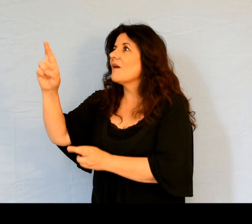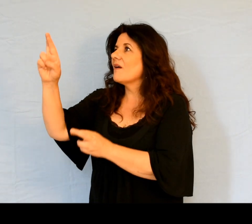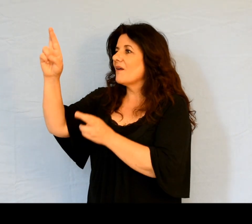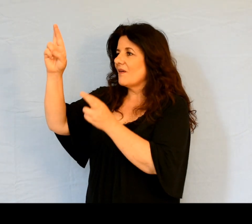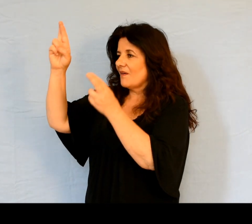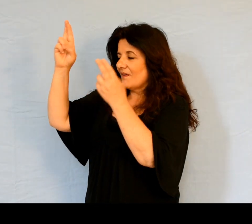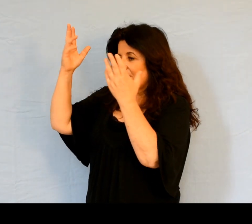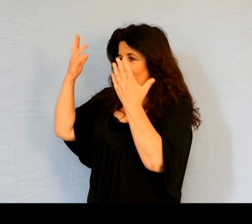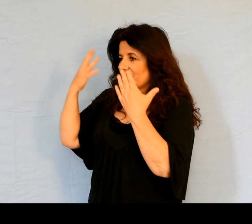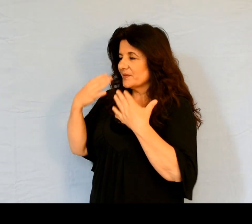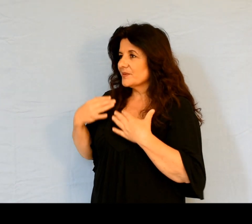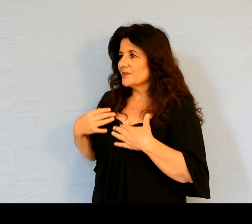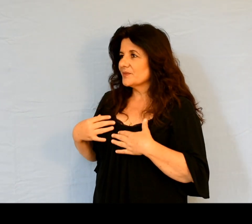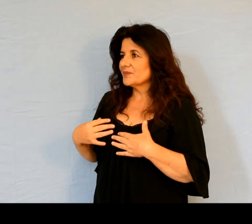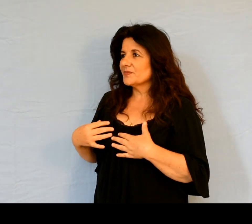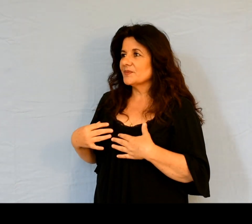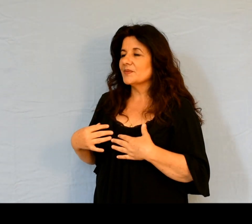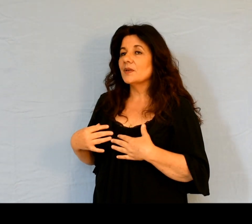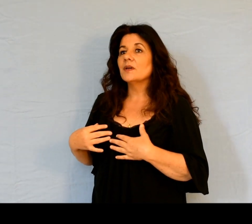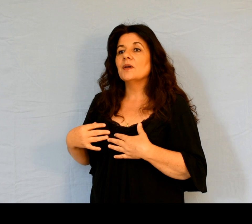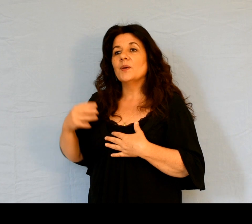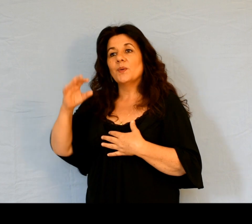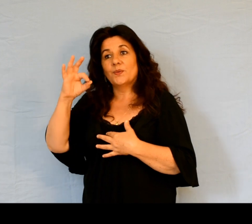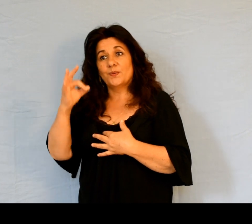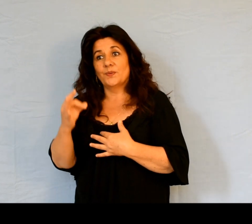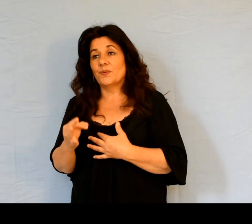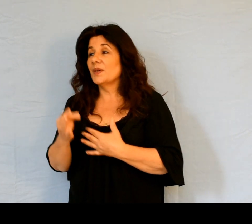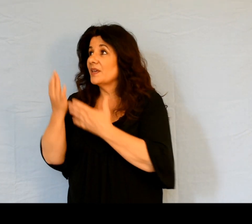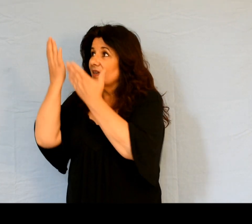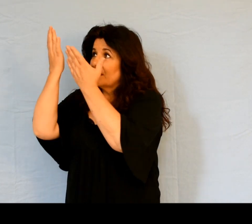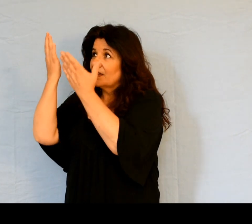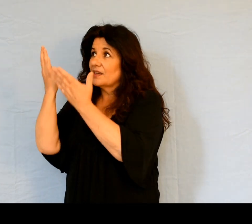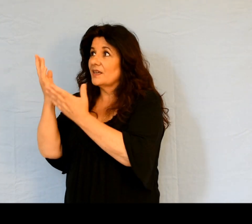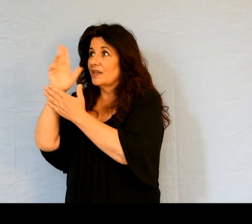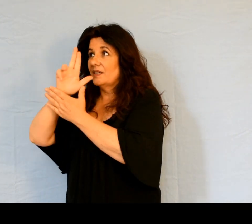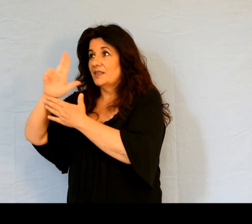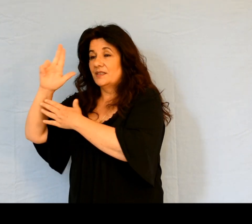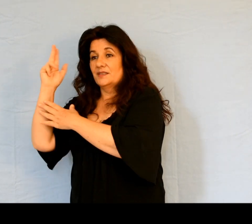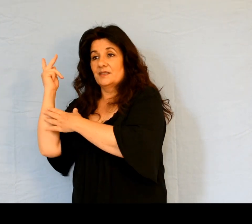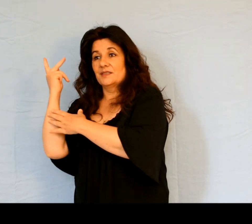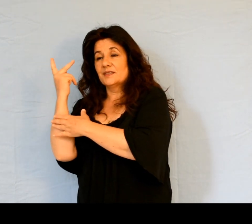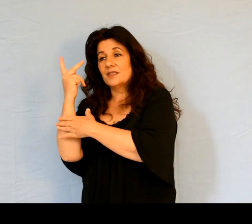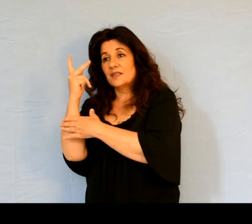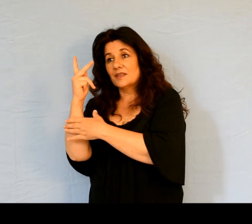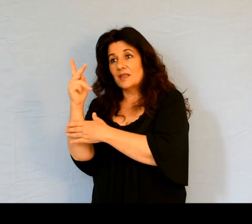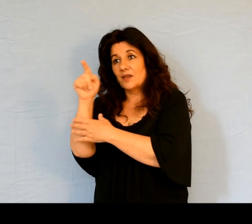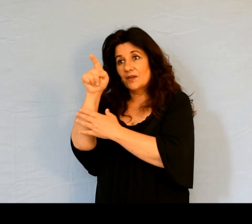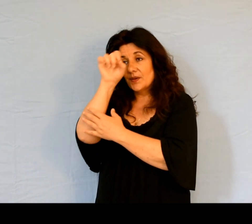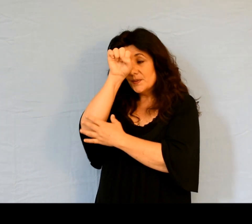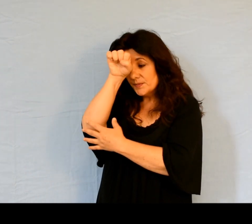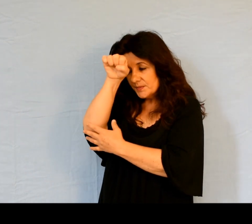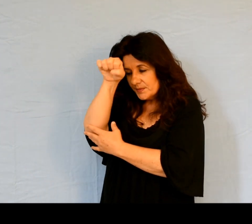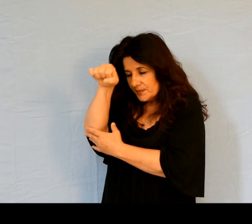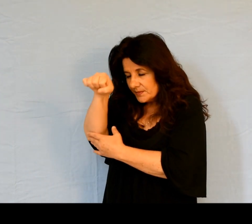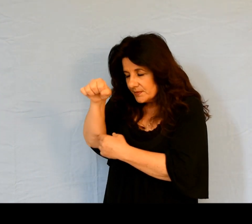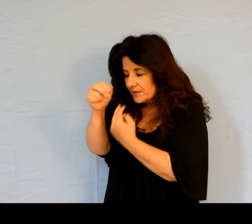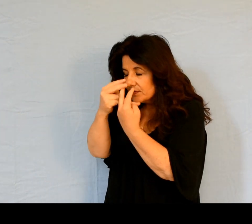Il est ton Seigneur, prosterne-toi devant Lui, alors